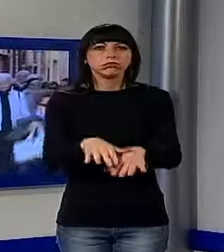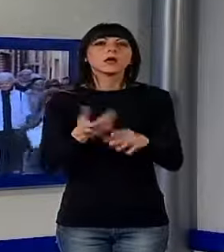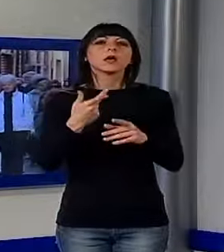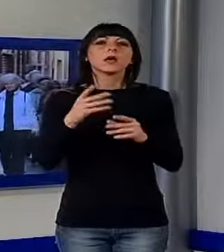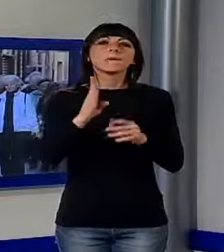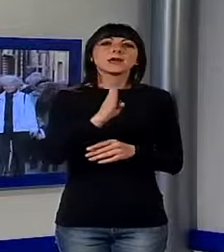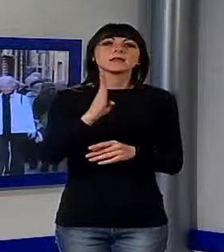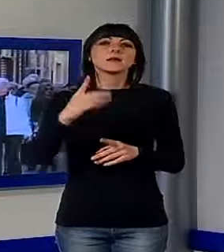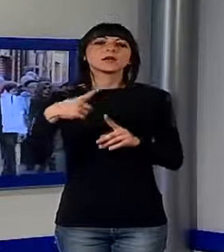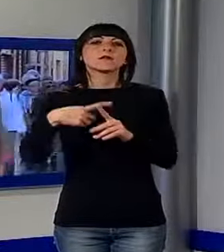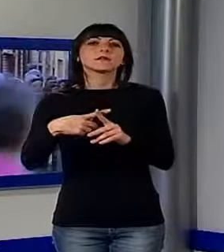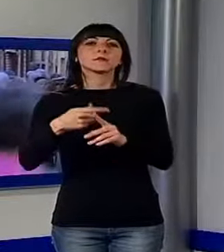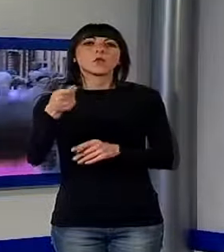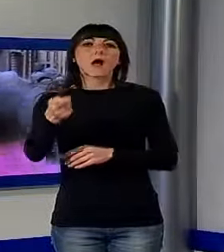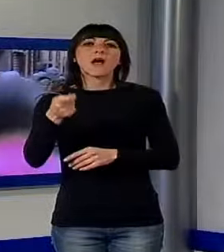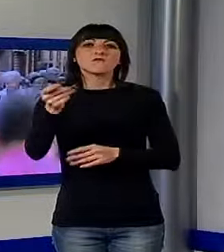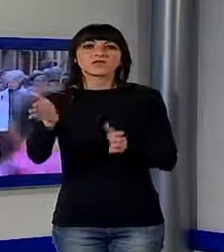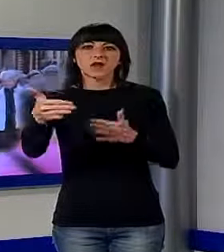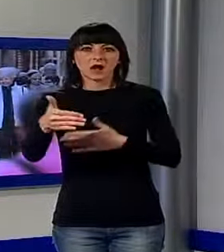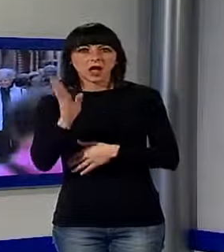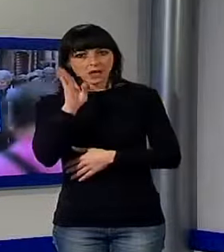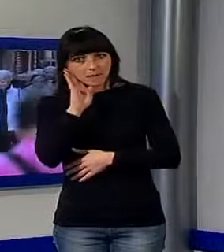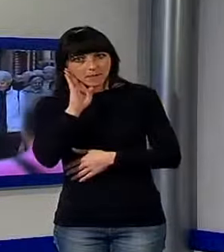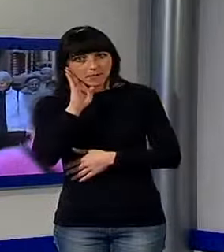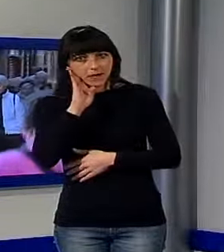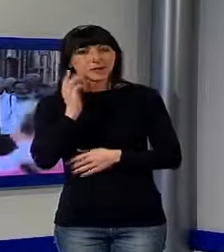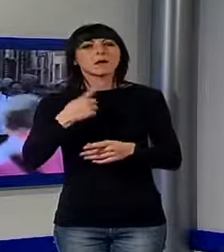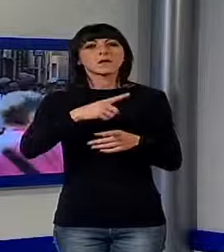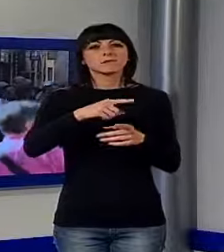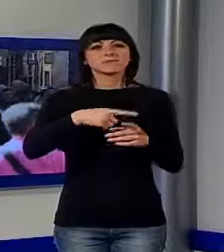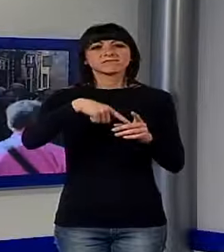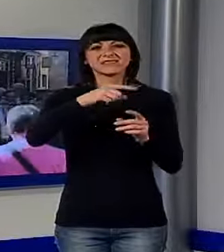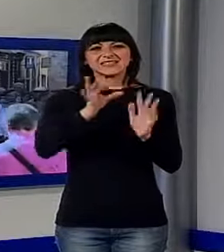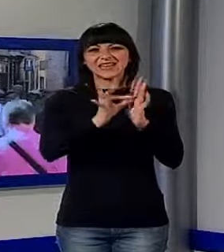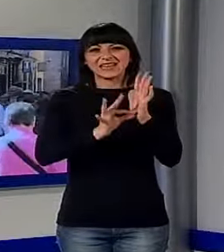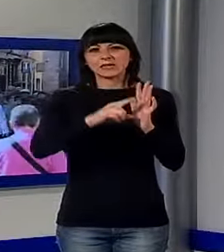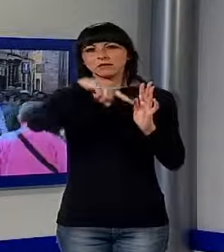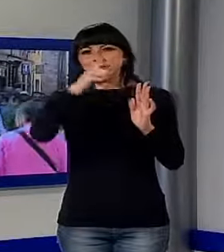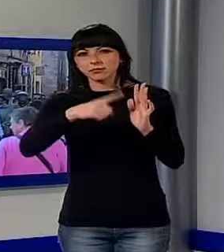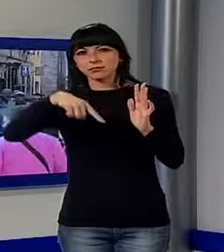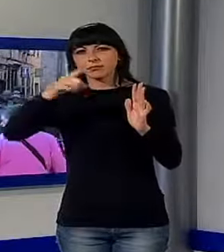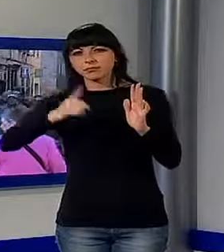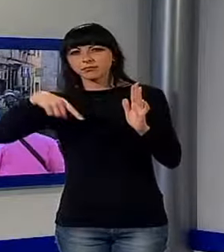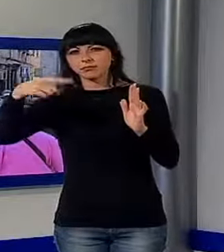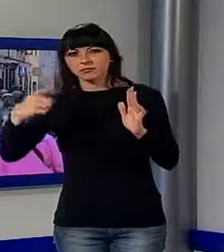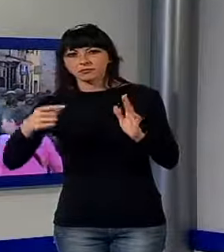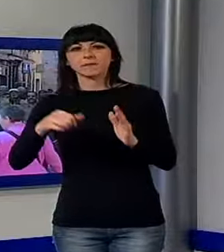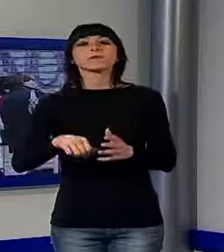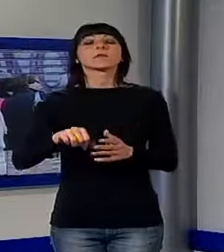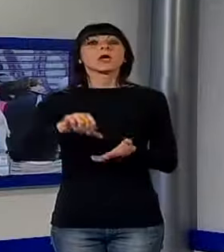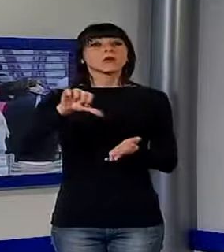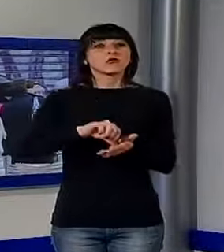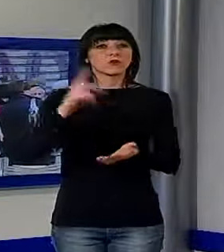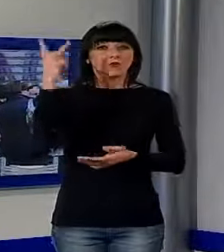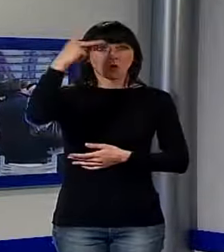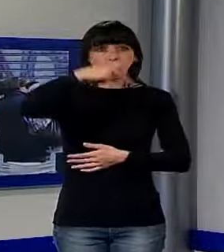breakfast e affittacamere, con però una flessione nella durata dei soggiorni. Nel capoluogo le presenze sono trascinate dagli eventi